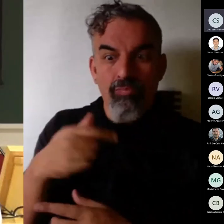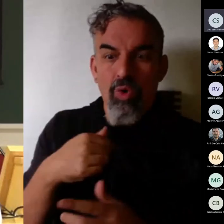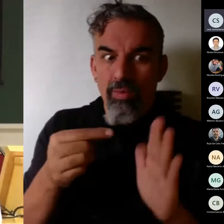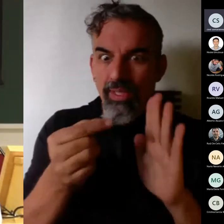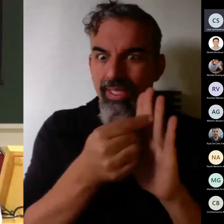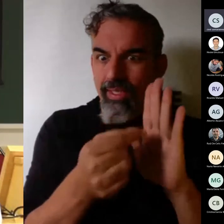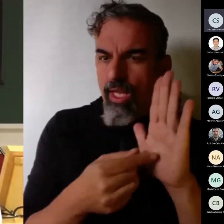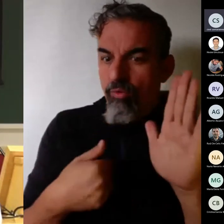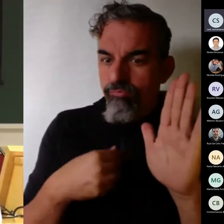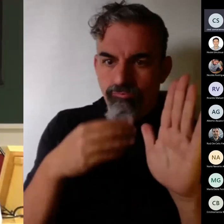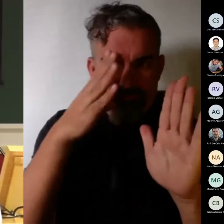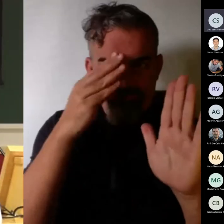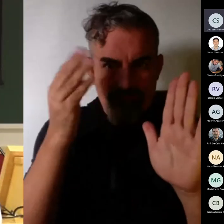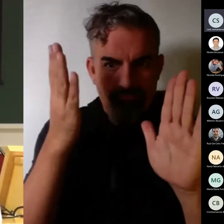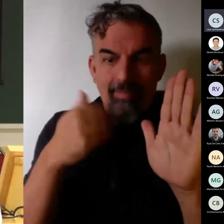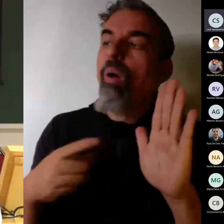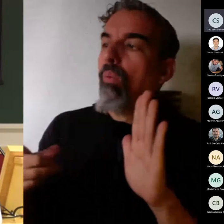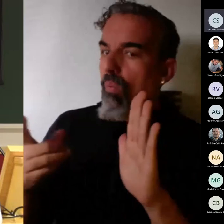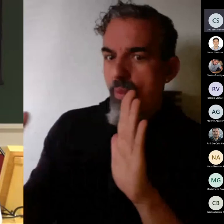eso sí que nos